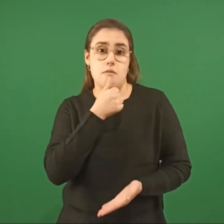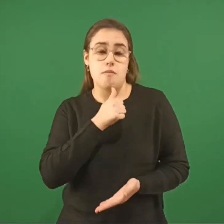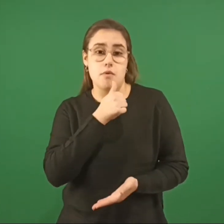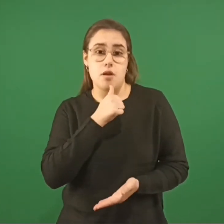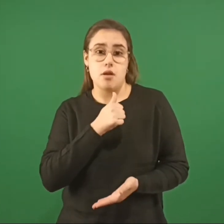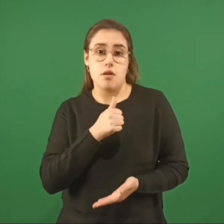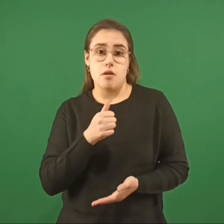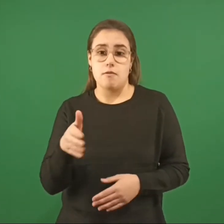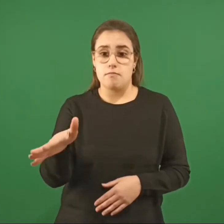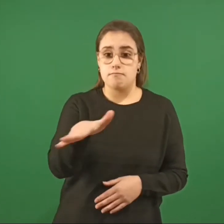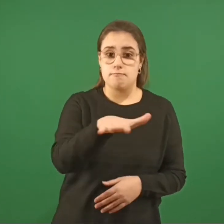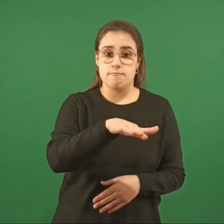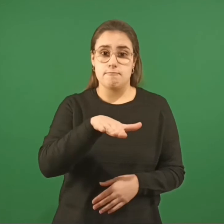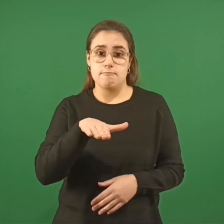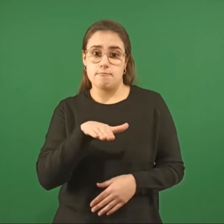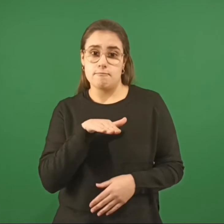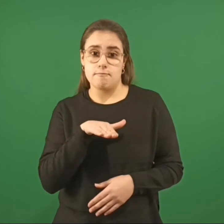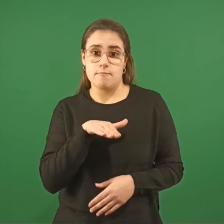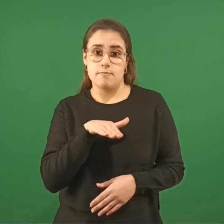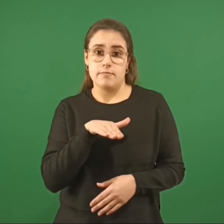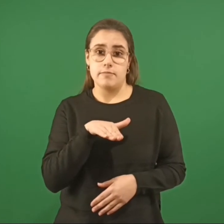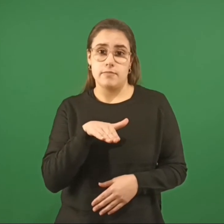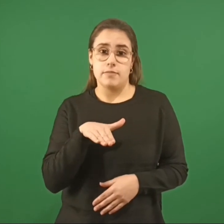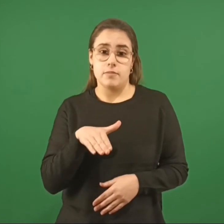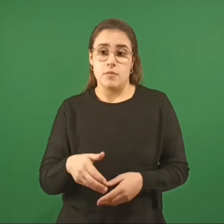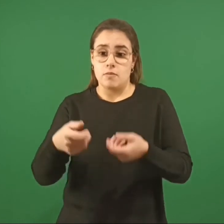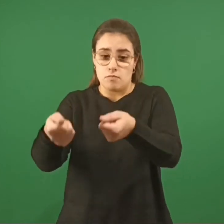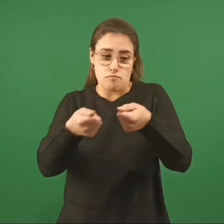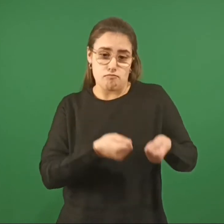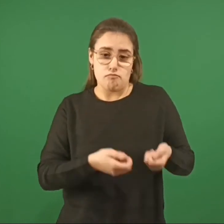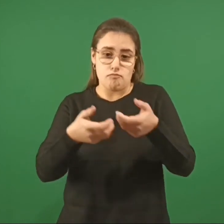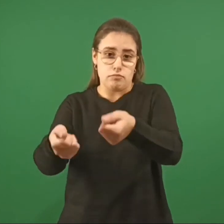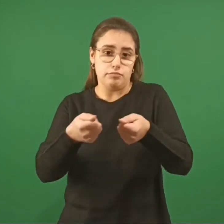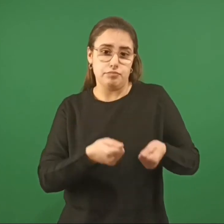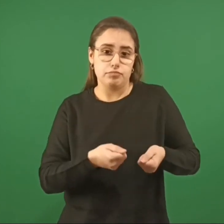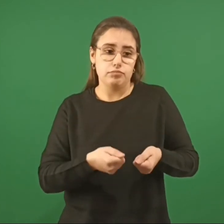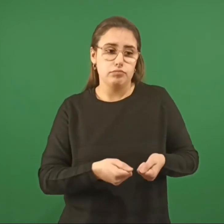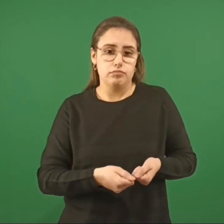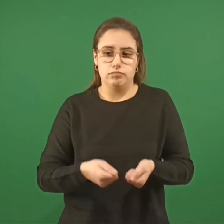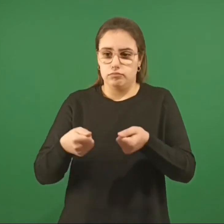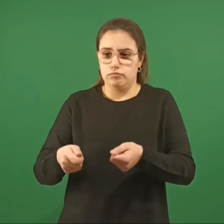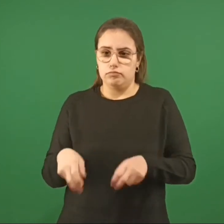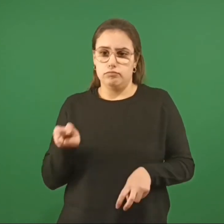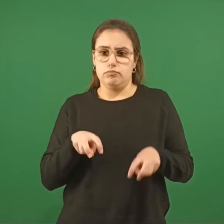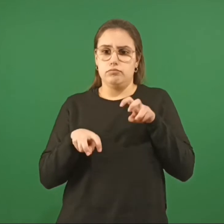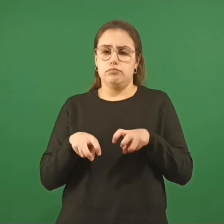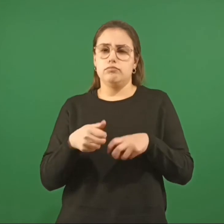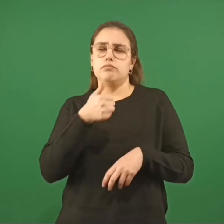corvina Estacionan por la rambla Agarran el balde y los aparejos Y se acomodan para poder seguir tomando mate mientras caminan por las